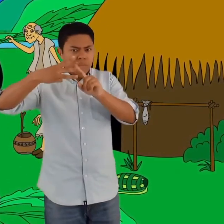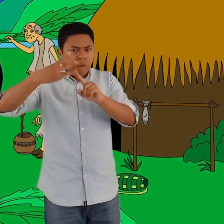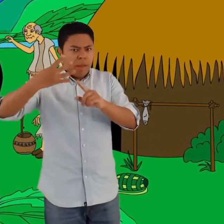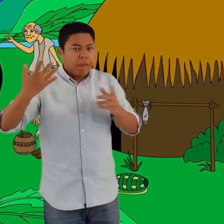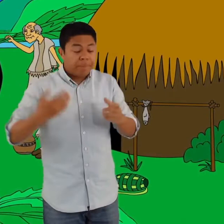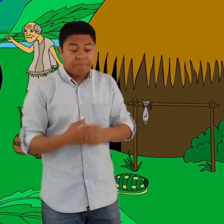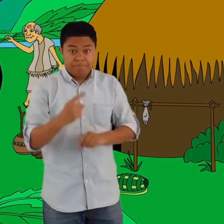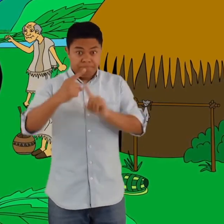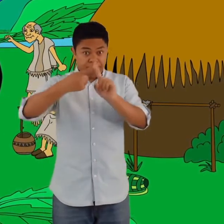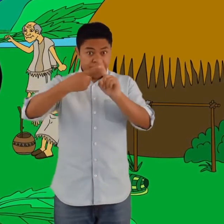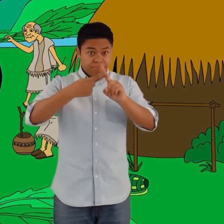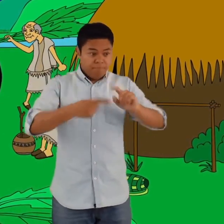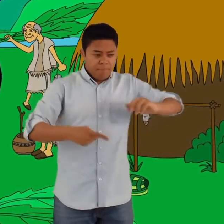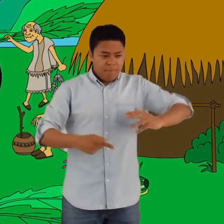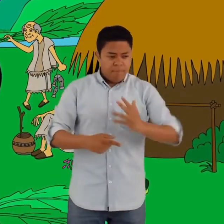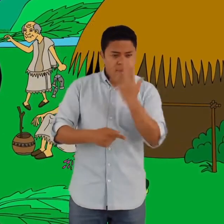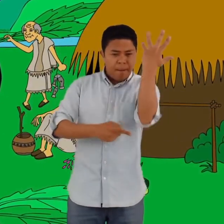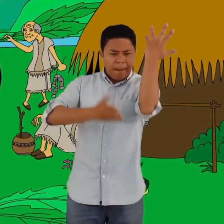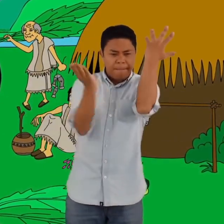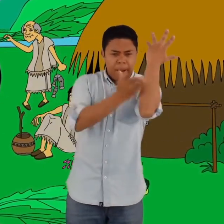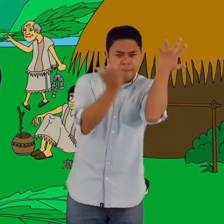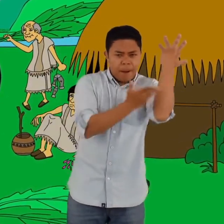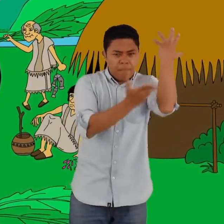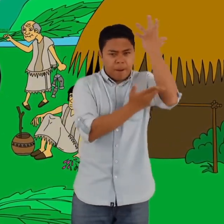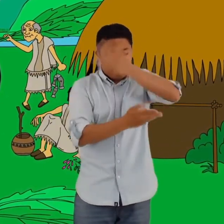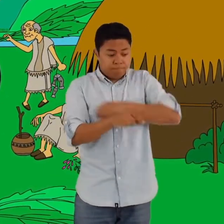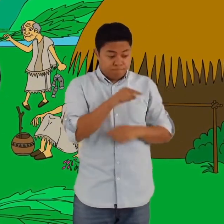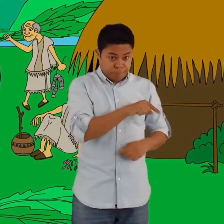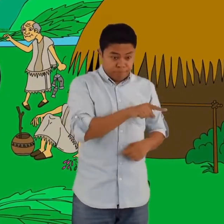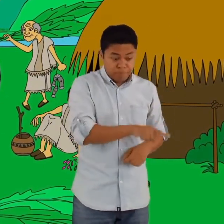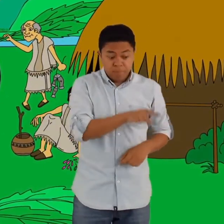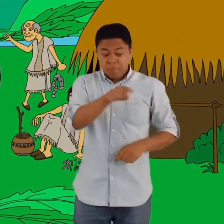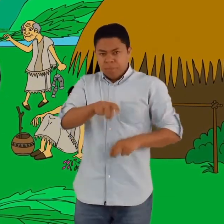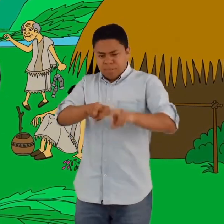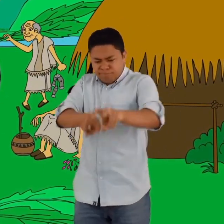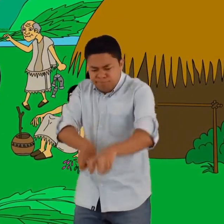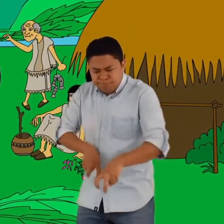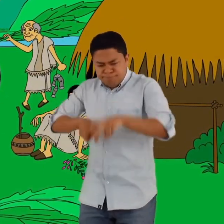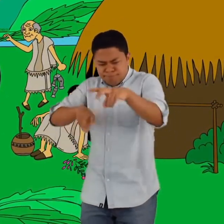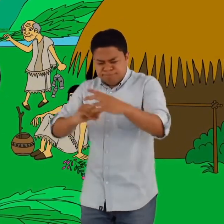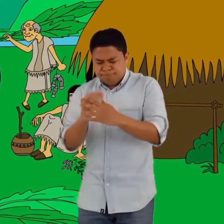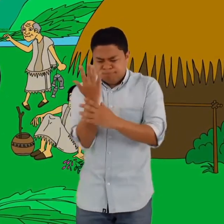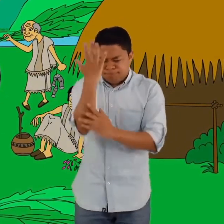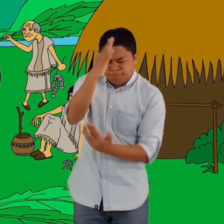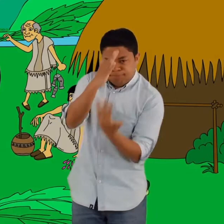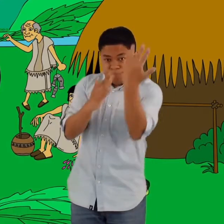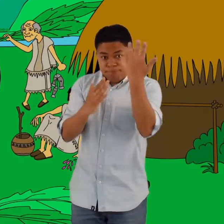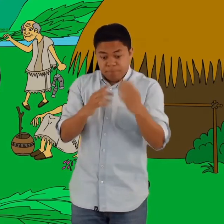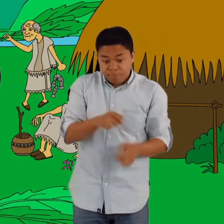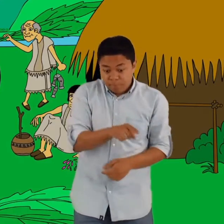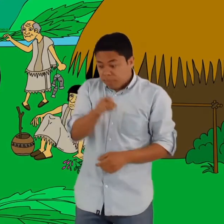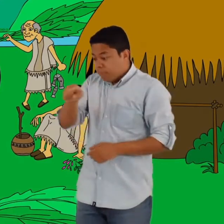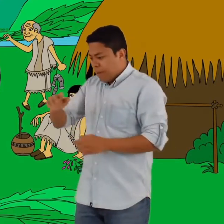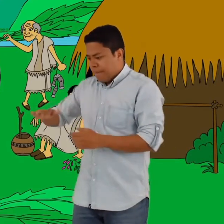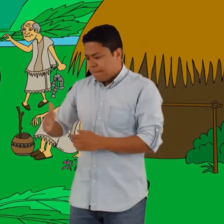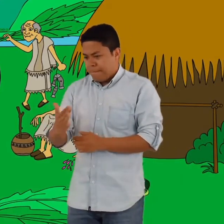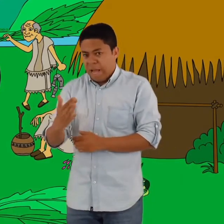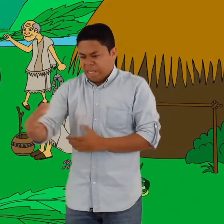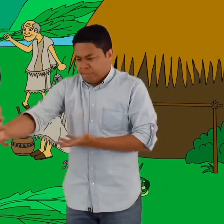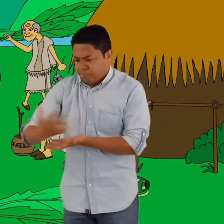aldea. Jivian tenía asignadas varias responsabilidades. La primera era cortar la madera, la segunda